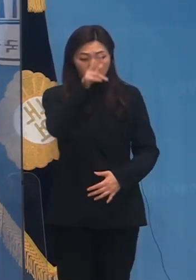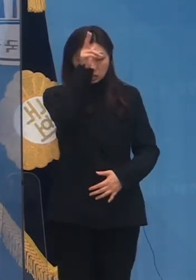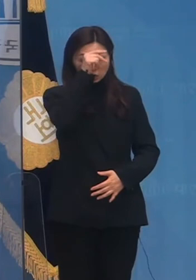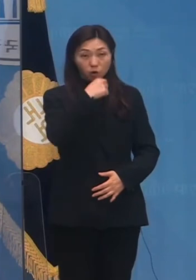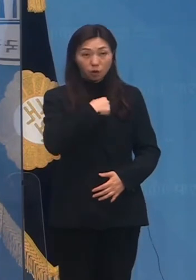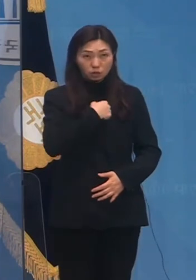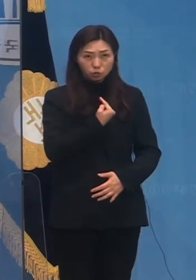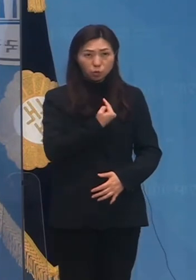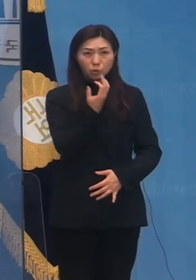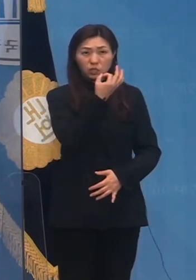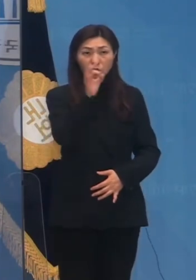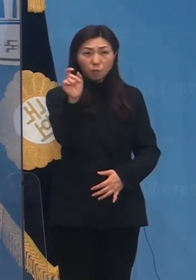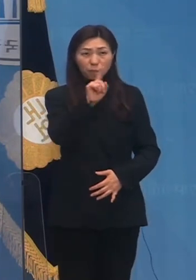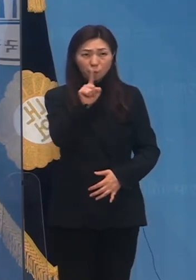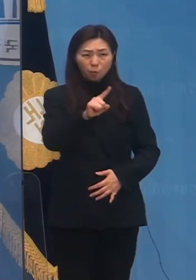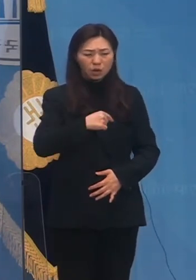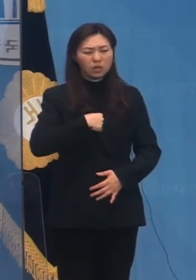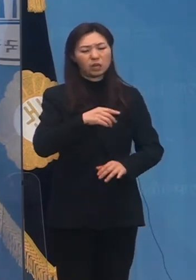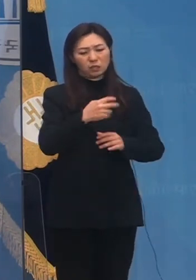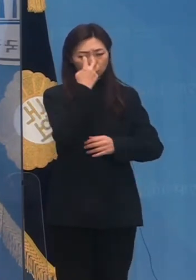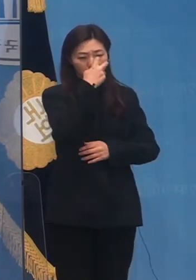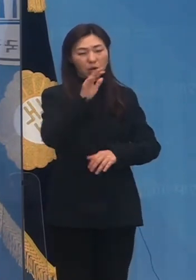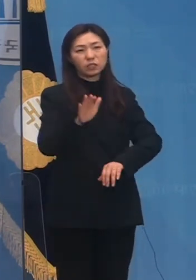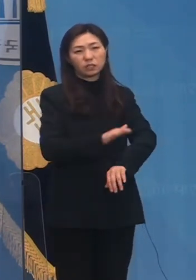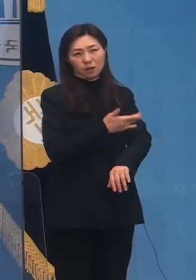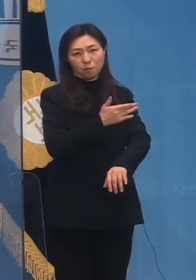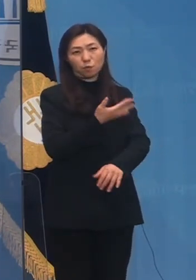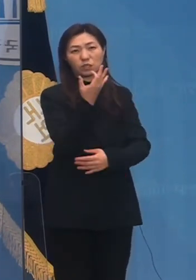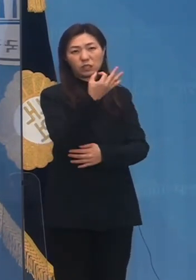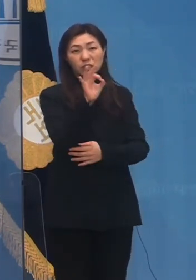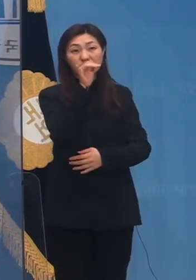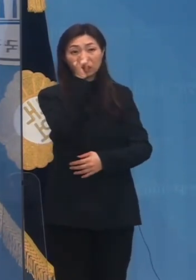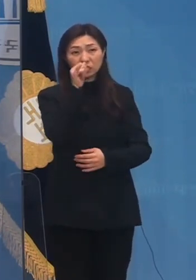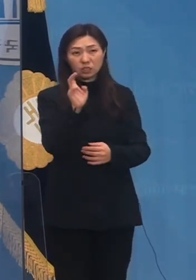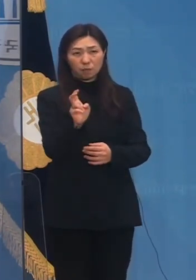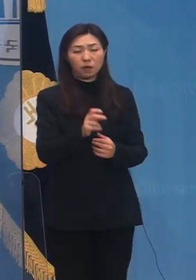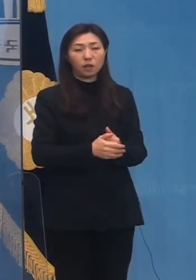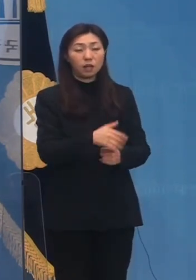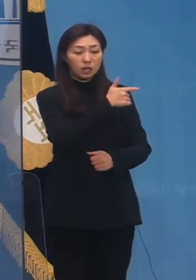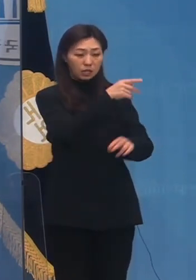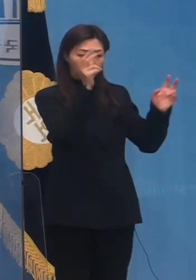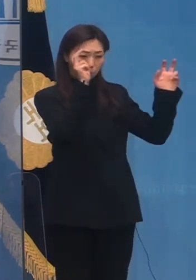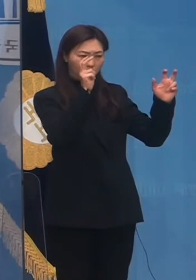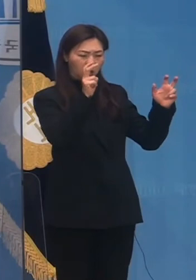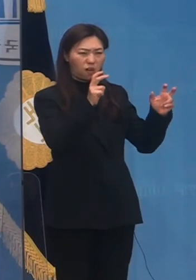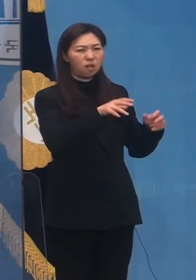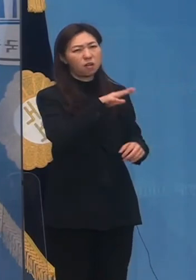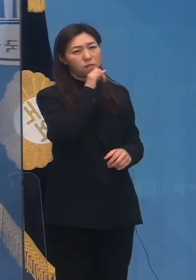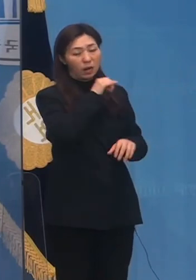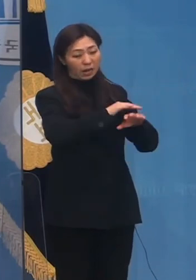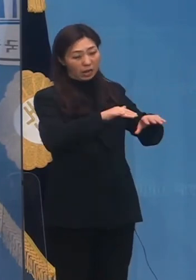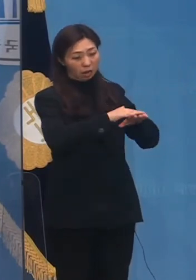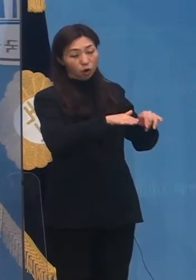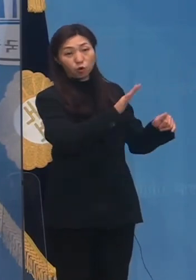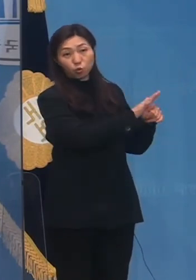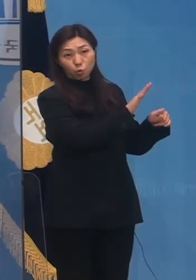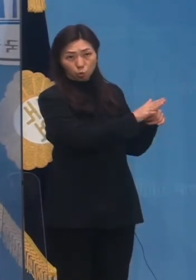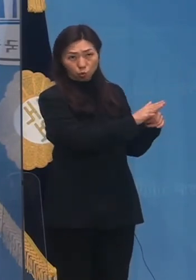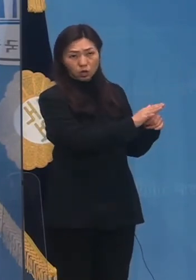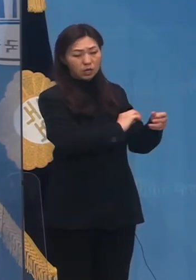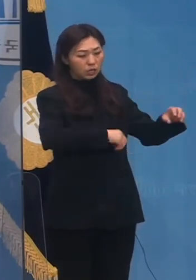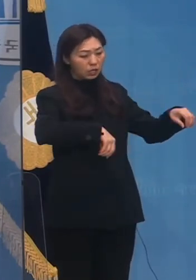인정한 것입니다. 이재명 후보가 당시 대기업들의 민원을 해결해주면서 후원금을 받은 것이 맞는지